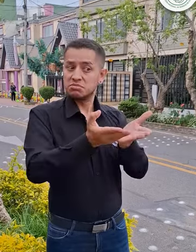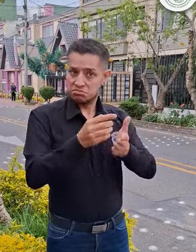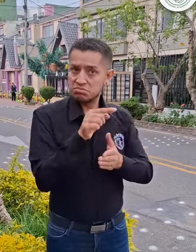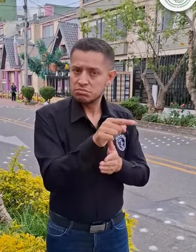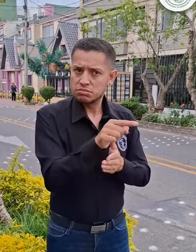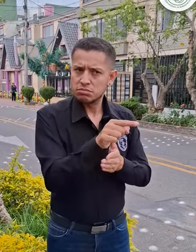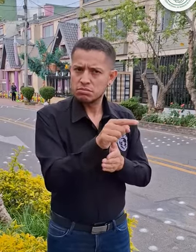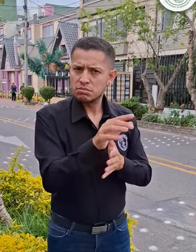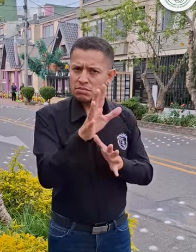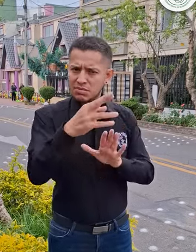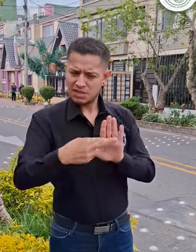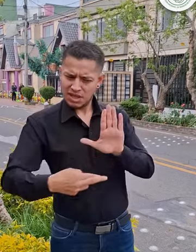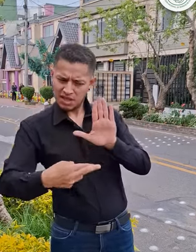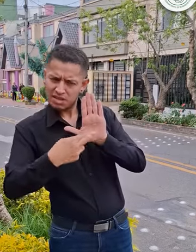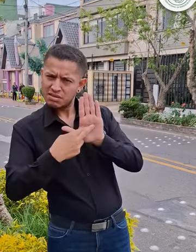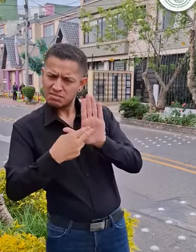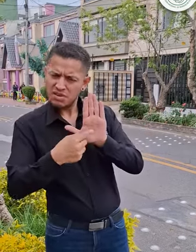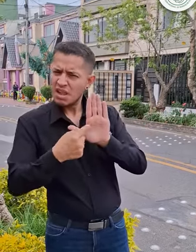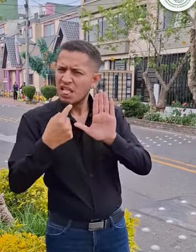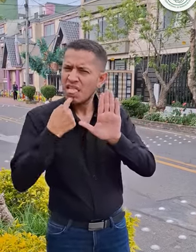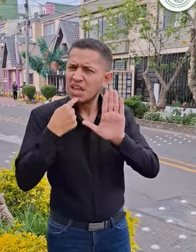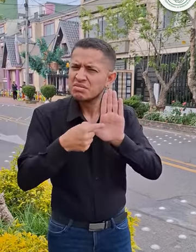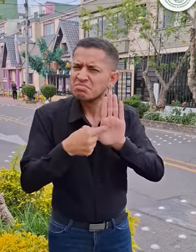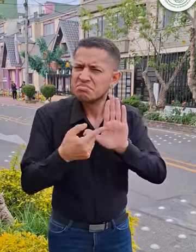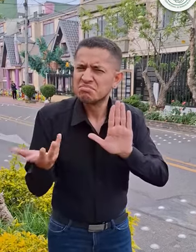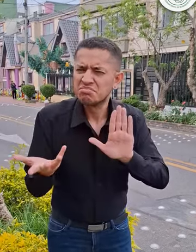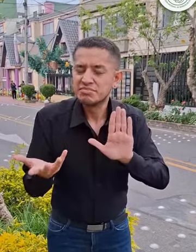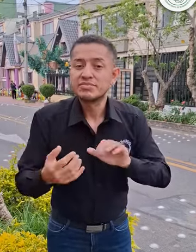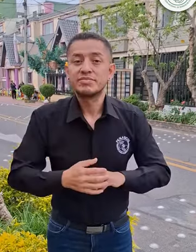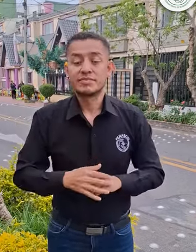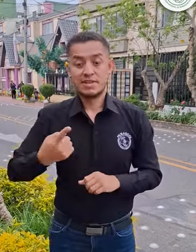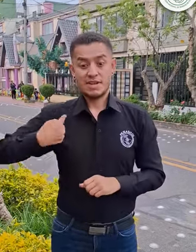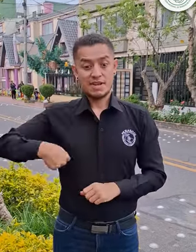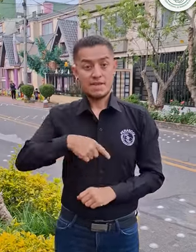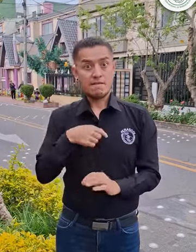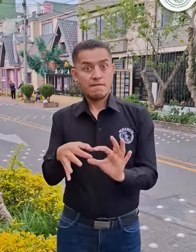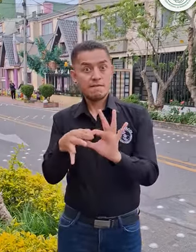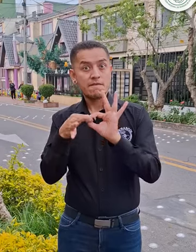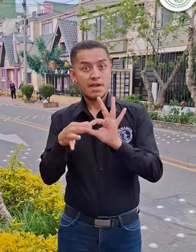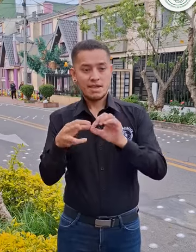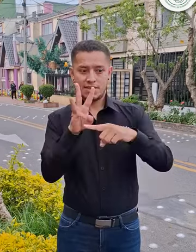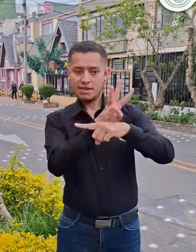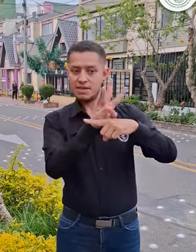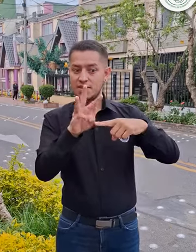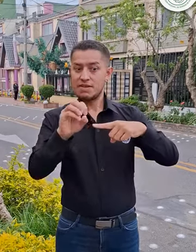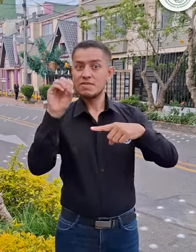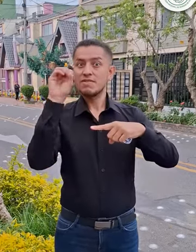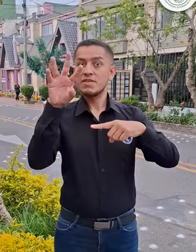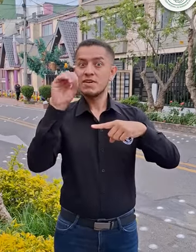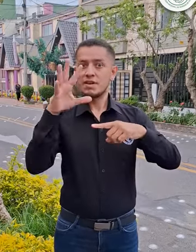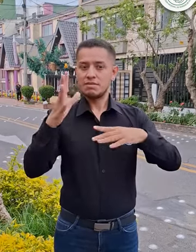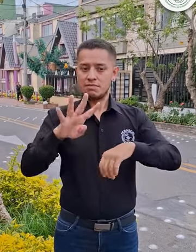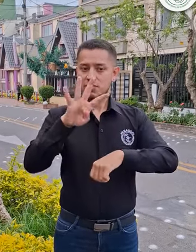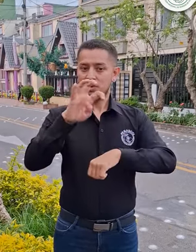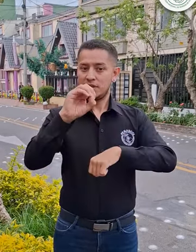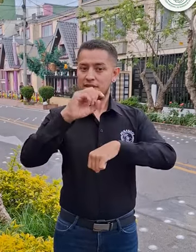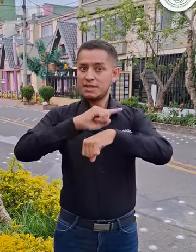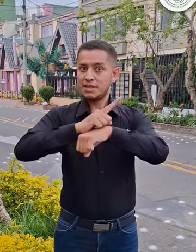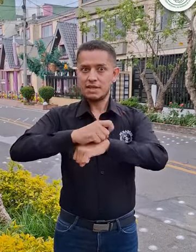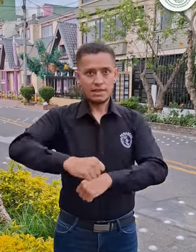¿Qué menciona esta nueva resolución? Precisamente es de eso que hablaremos en el próximo webinar de FENASCOL, enmarcado en los